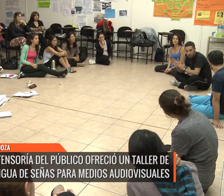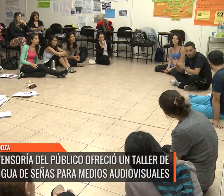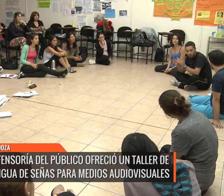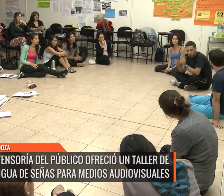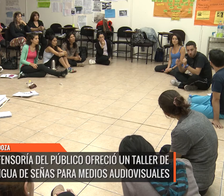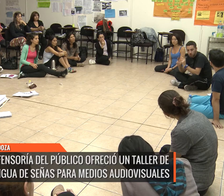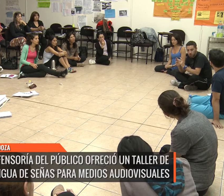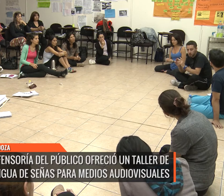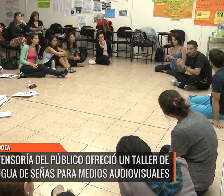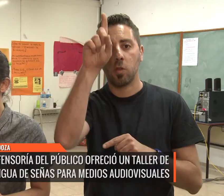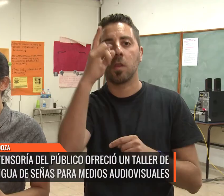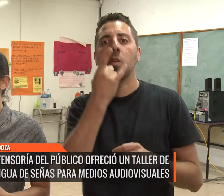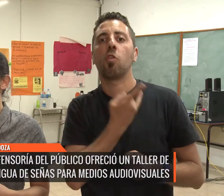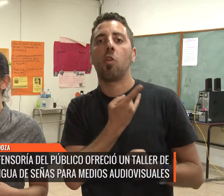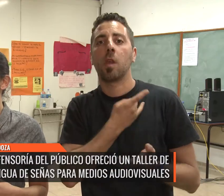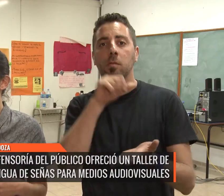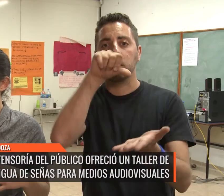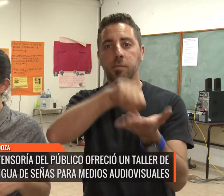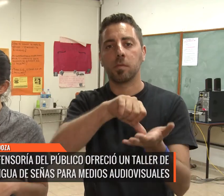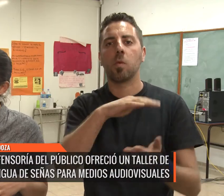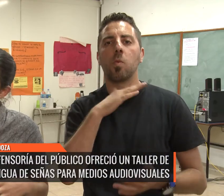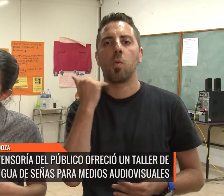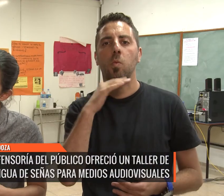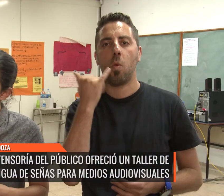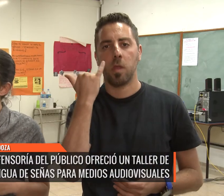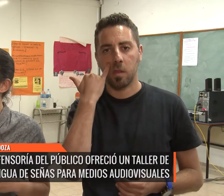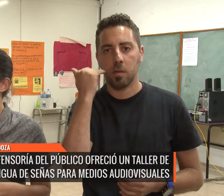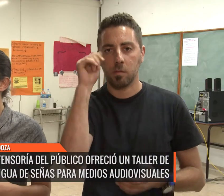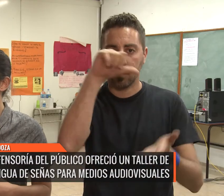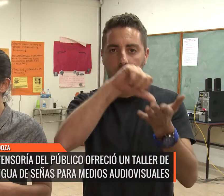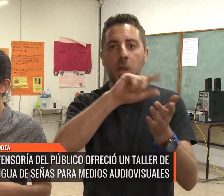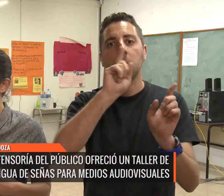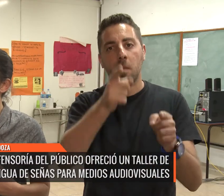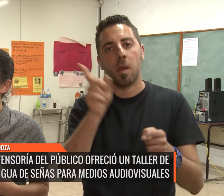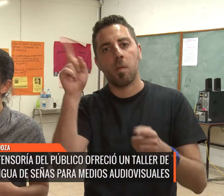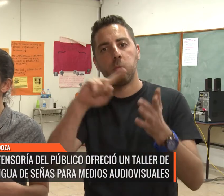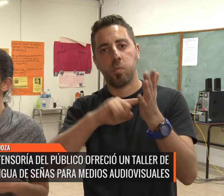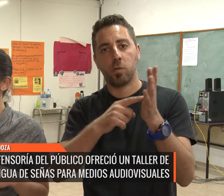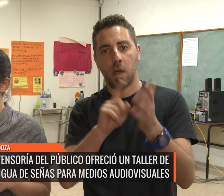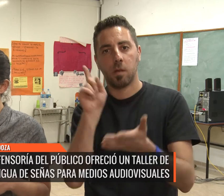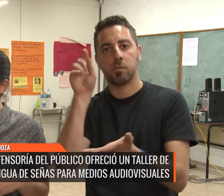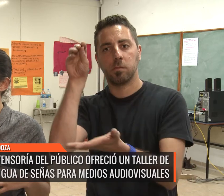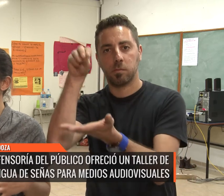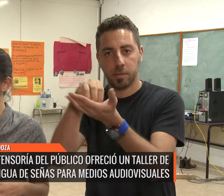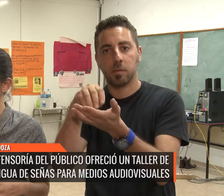toda la gente de Noa Inea. Se hizo en Buenos Aires y Patagonia. Y este es el último ciclo que vino gente del centro y de Cuyo.